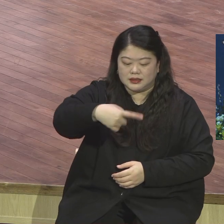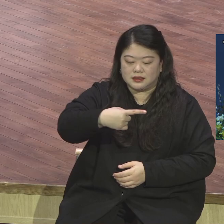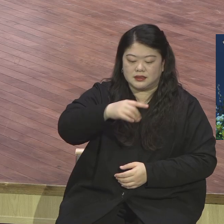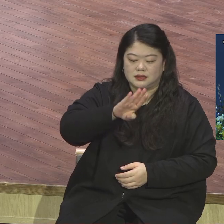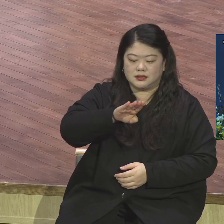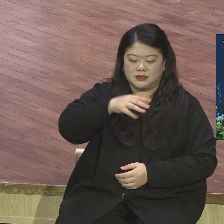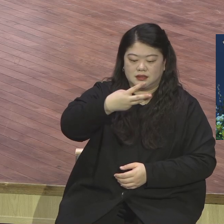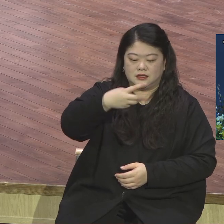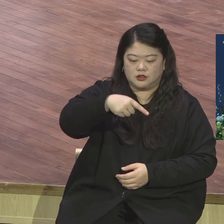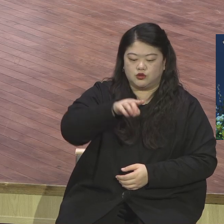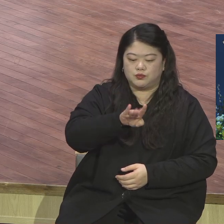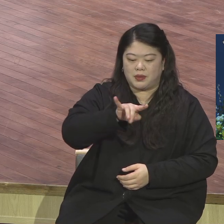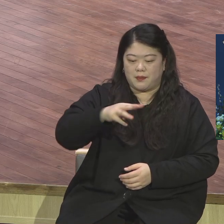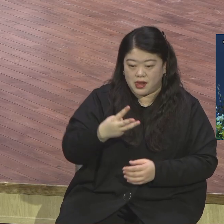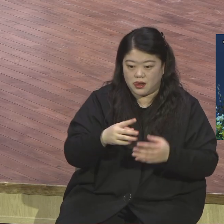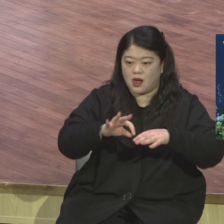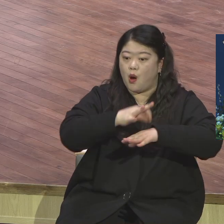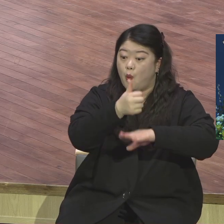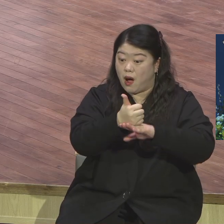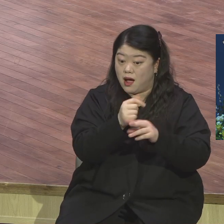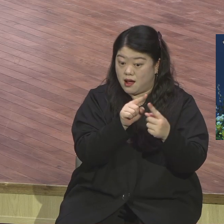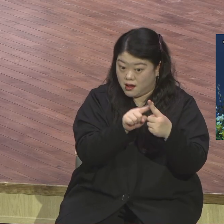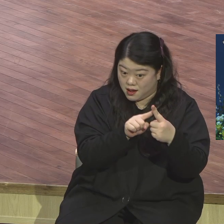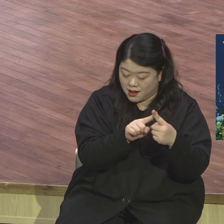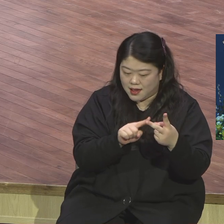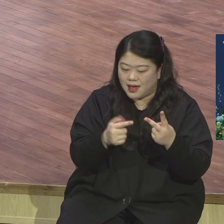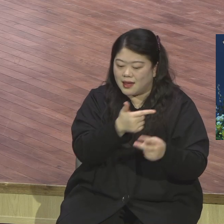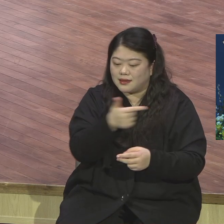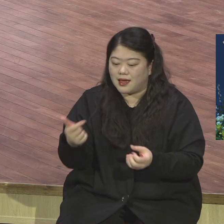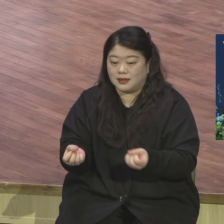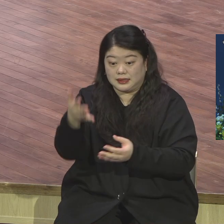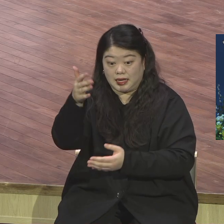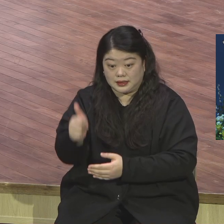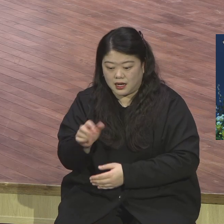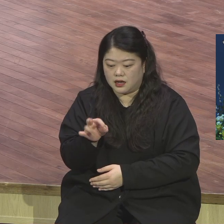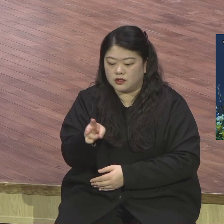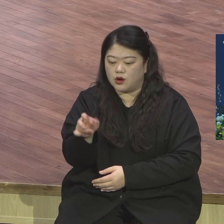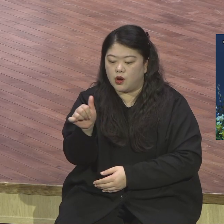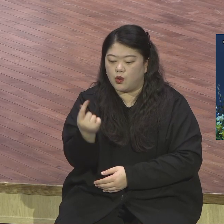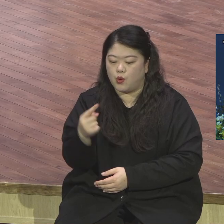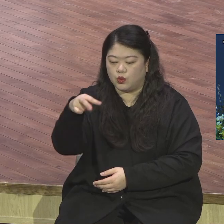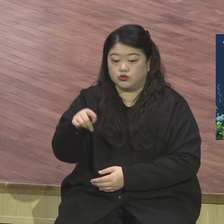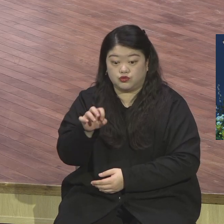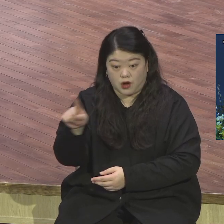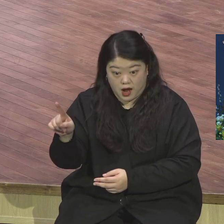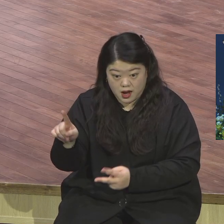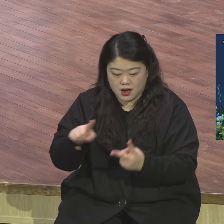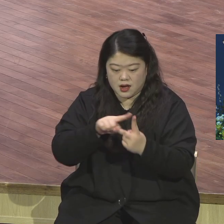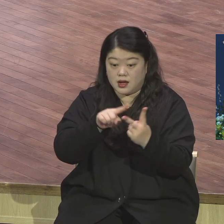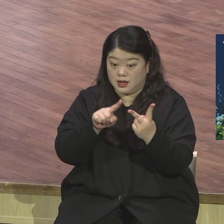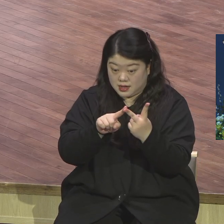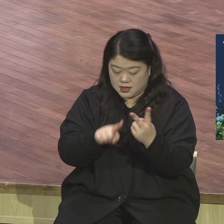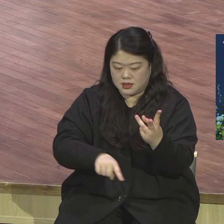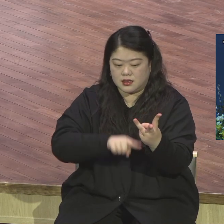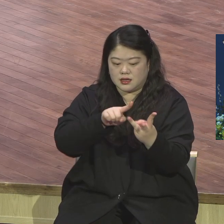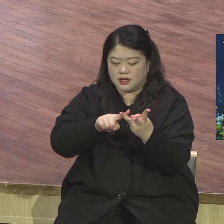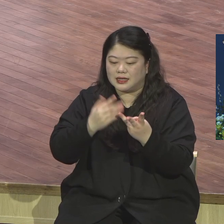영적 기도자인 여호수하와 이스라엘 모든 백성들을 향해서 반복적으로